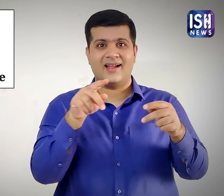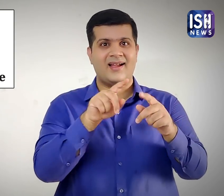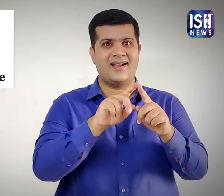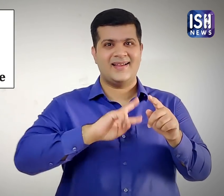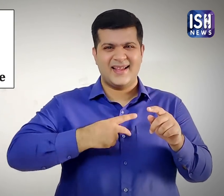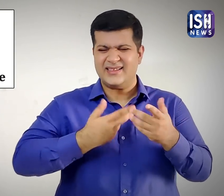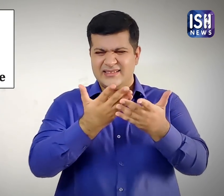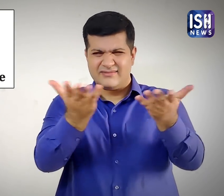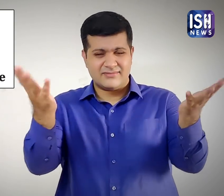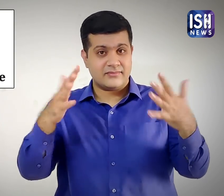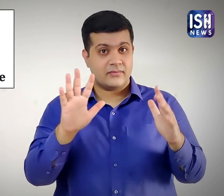किया गया